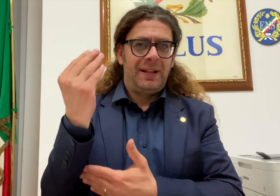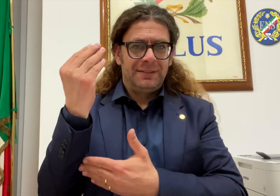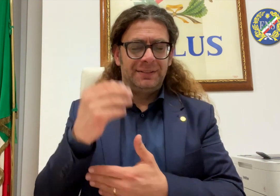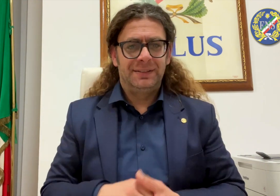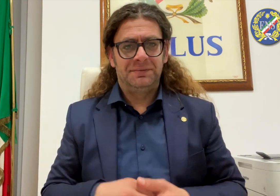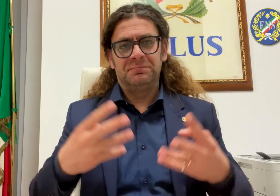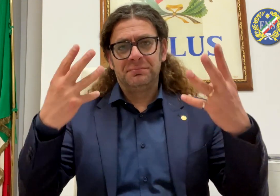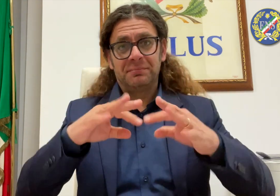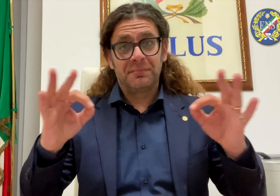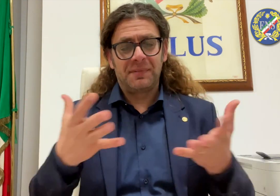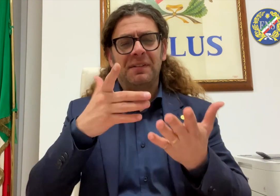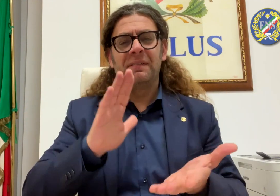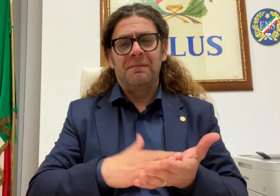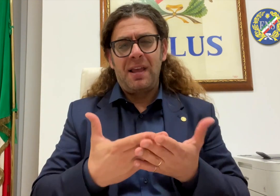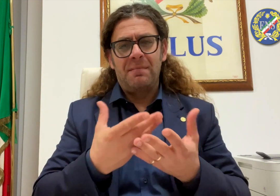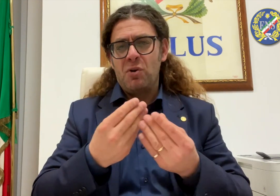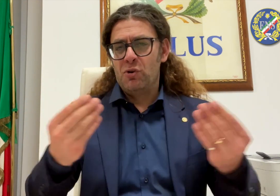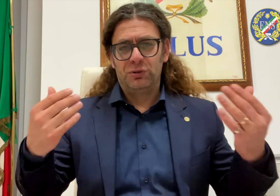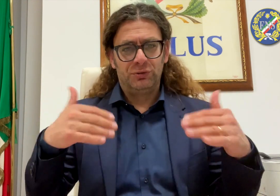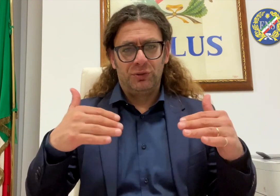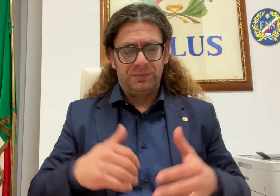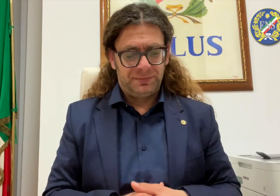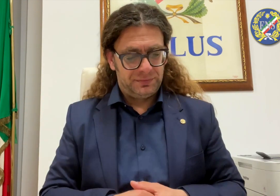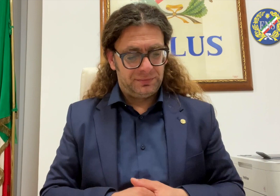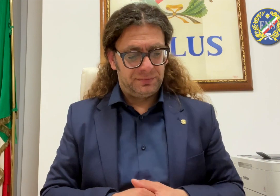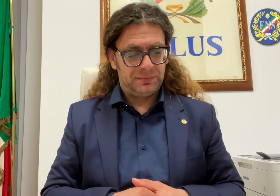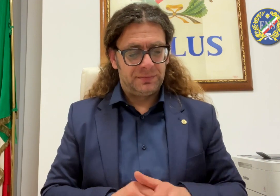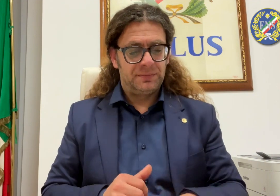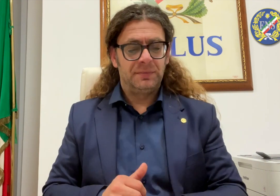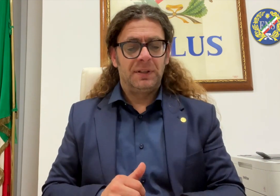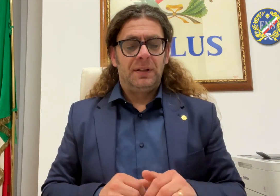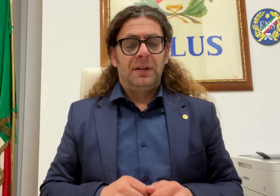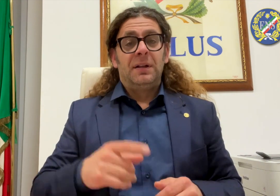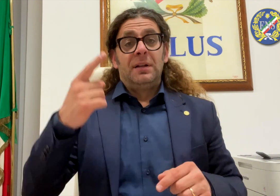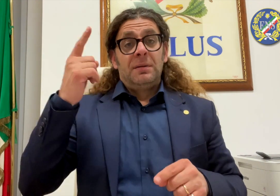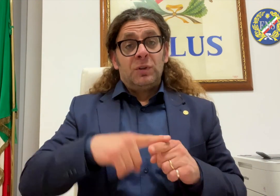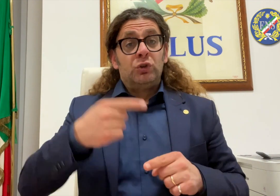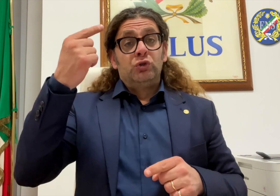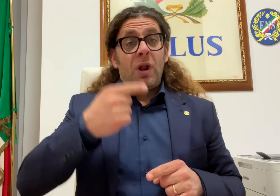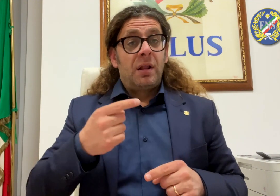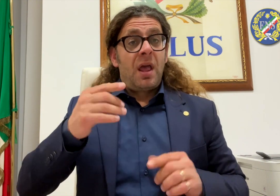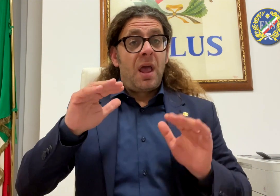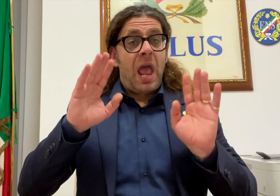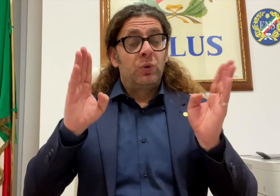che rappresenta un'importante occasione che mi aggrada, organizzata a Monopoli, con la collaborazione del Consiglio regionale ENSTOSCANA.